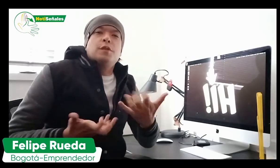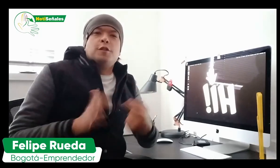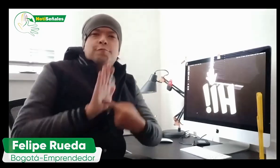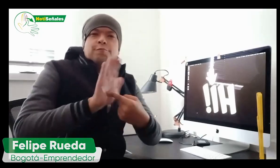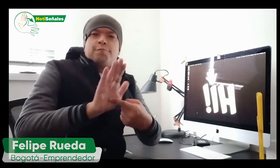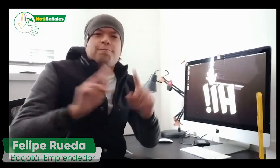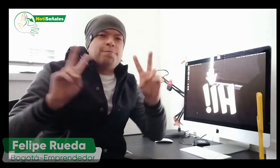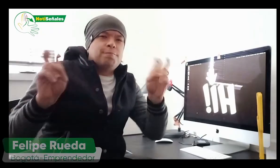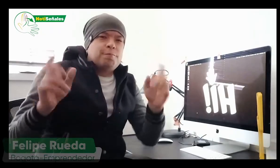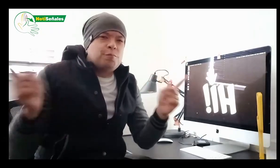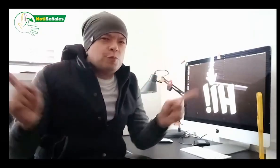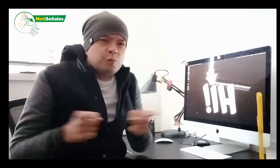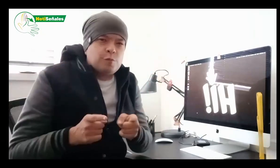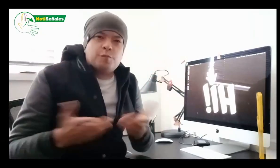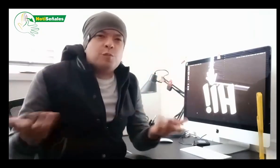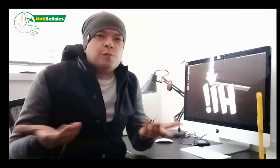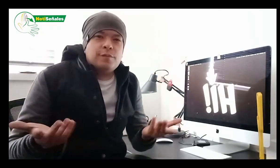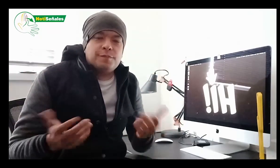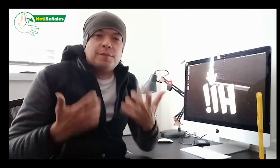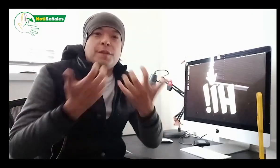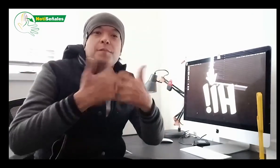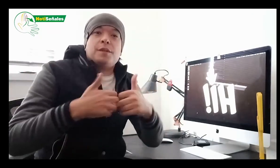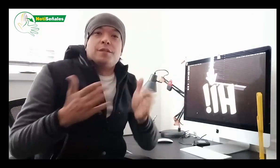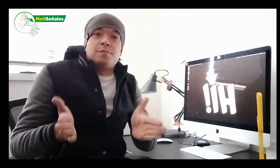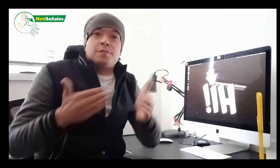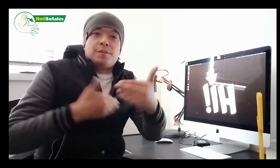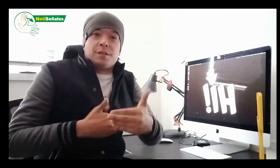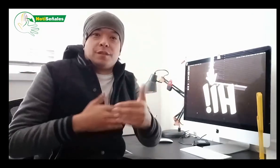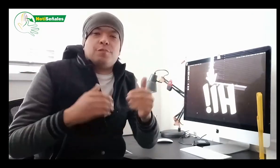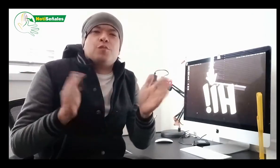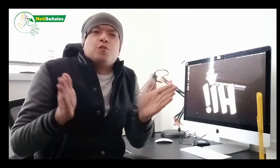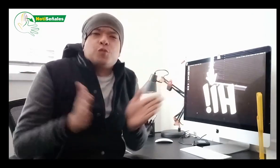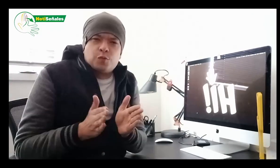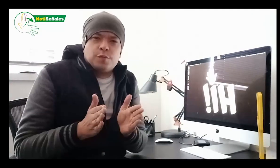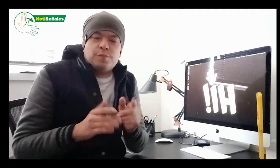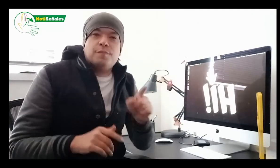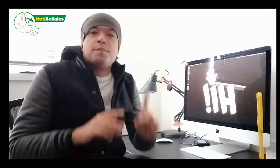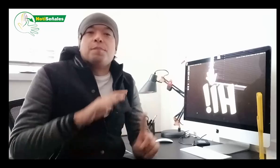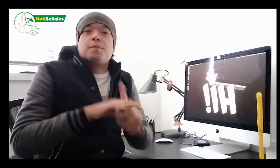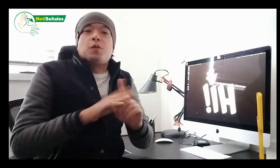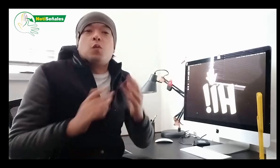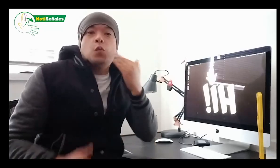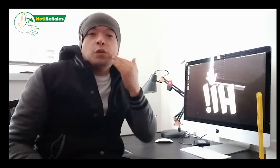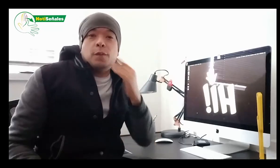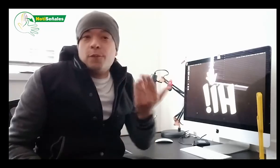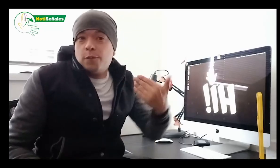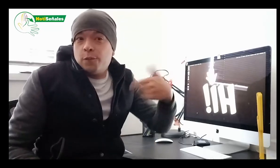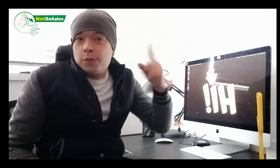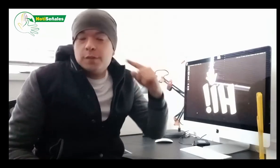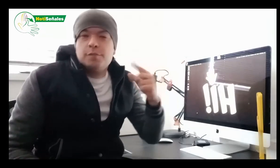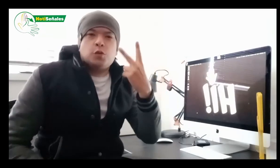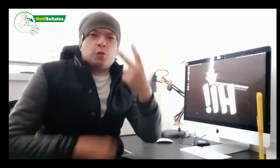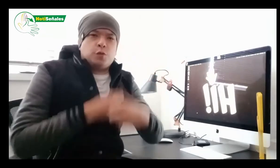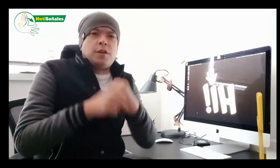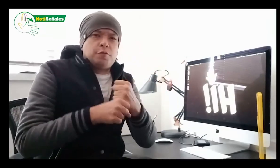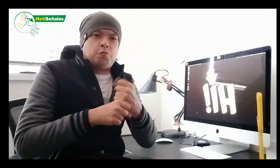quiero mostrarles mi emprendimiento es una empresa pequeña que surgió hace dos años